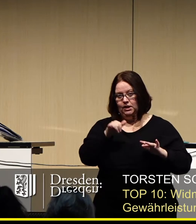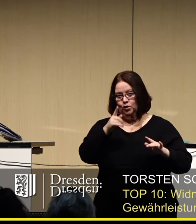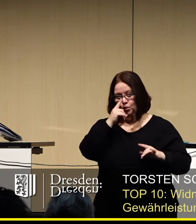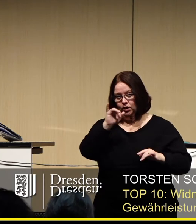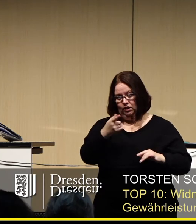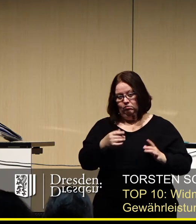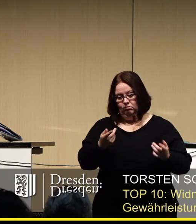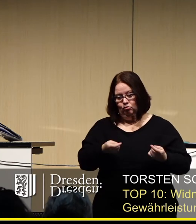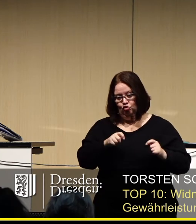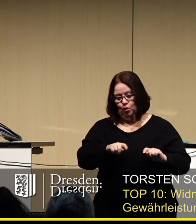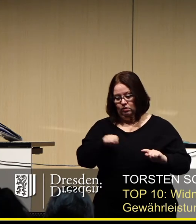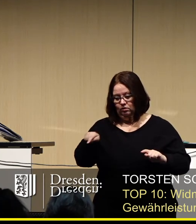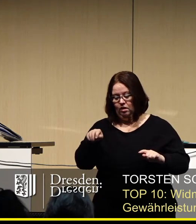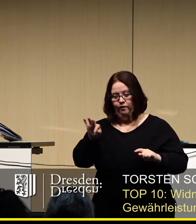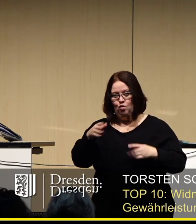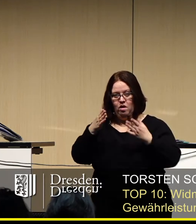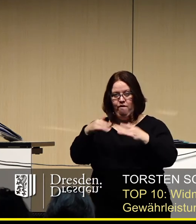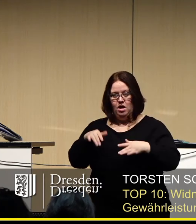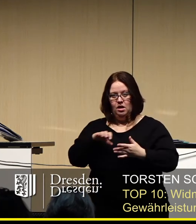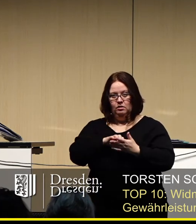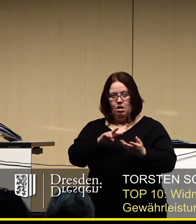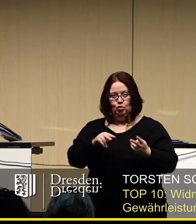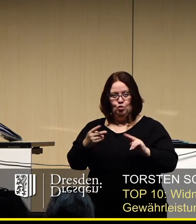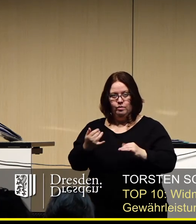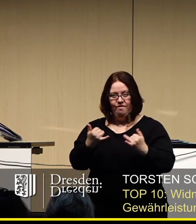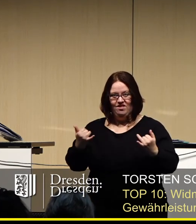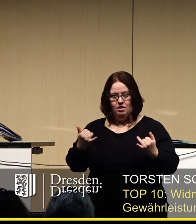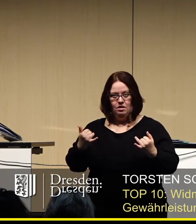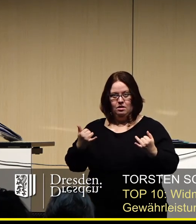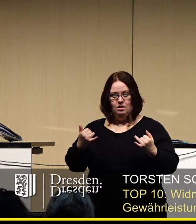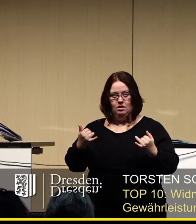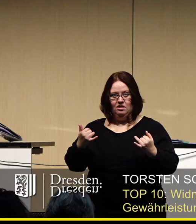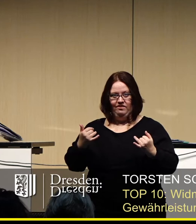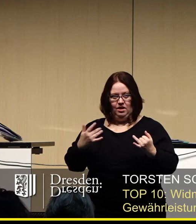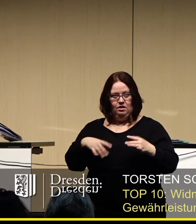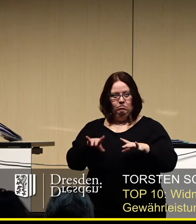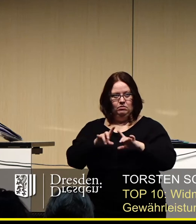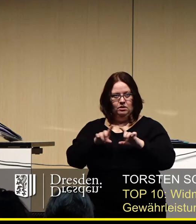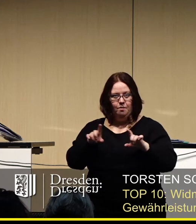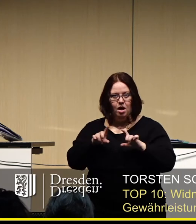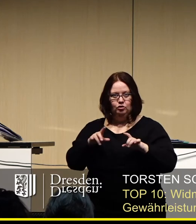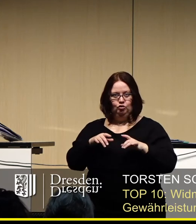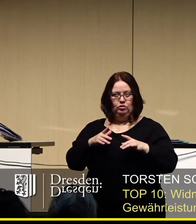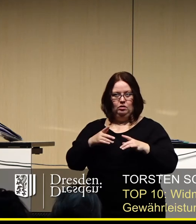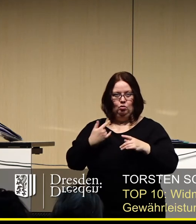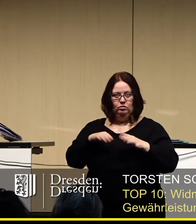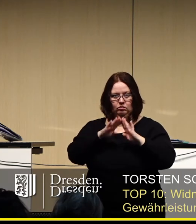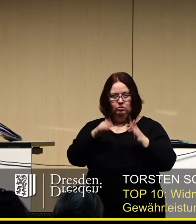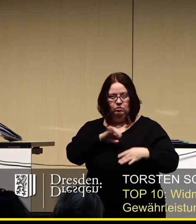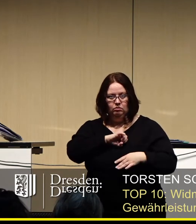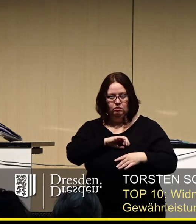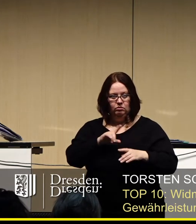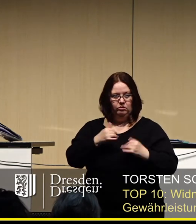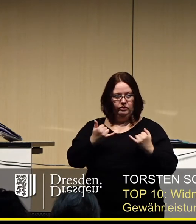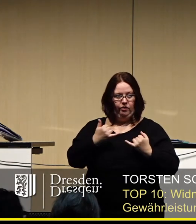gefasst haben, auch jetzt nochmal bei der Anwendung dann für diese thematischen Weihnachtsmärkte, mit den Konzessionsnehmern anwenden.